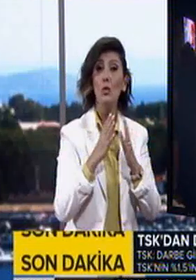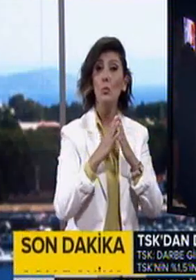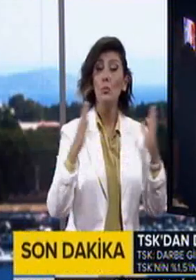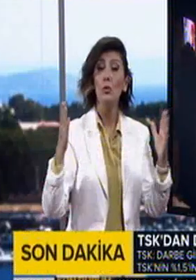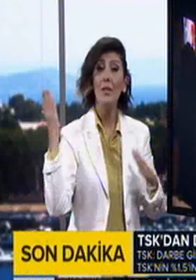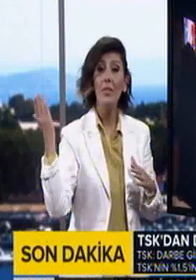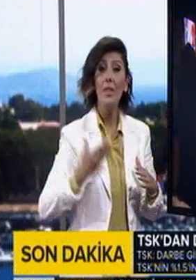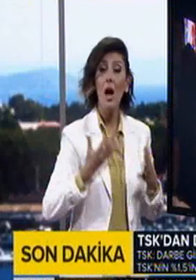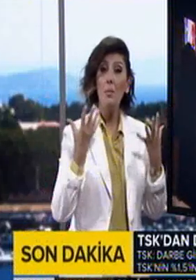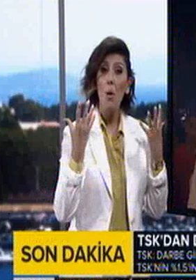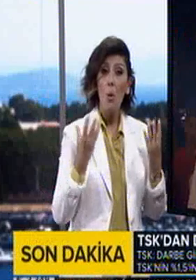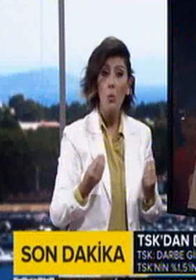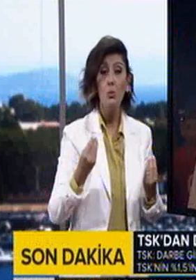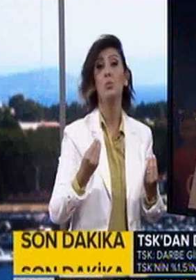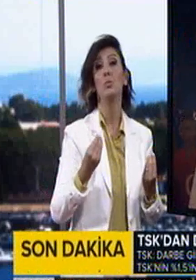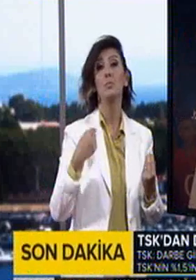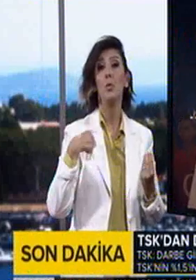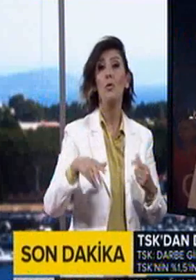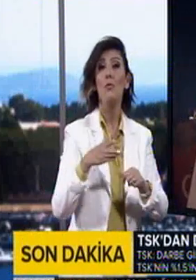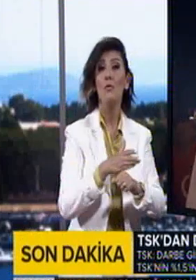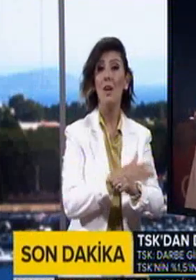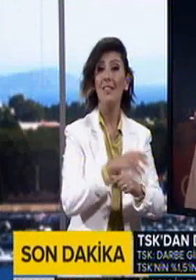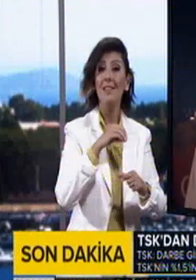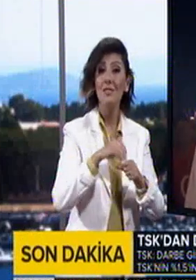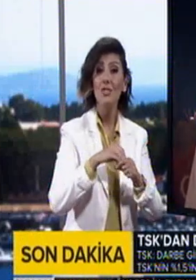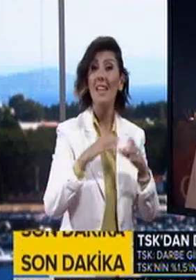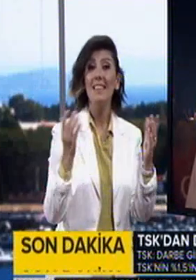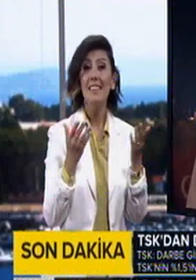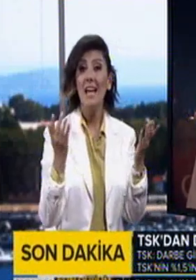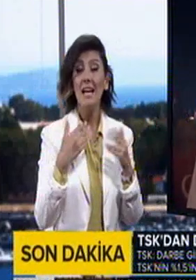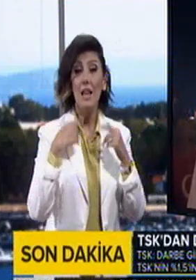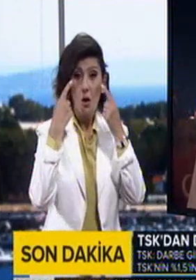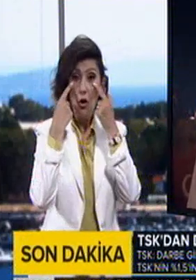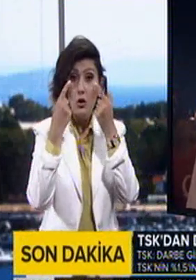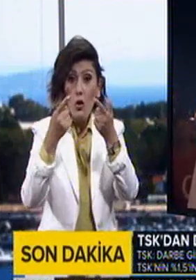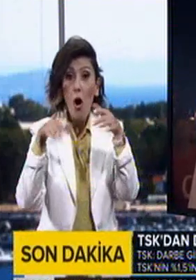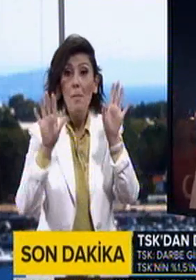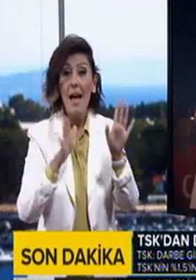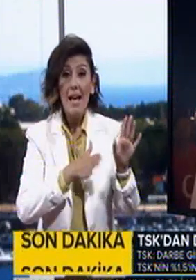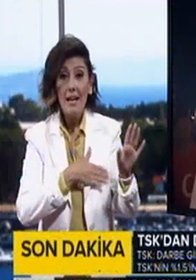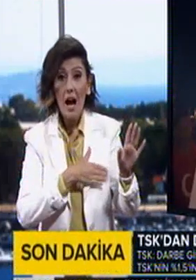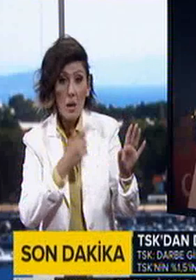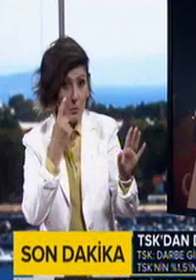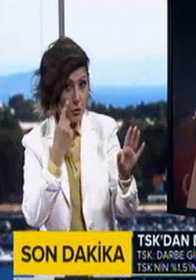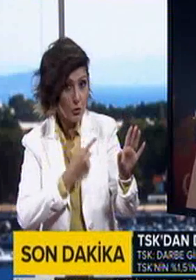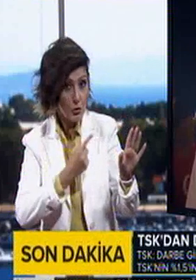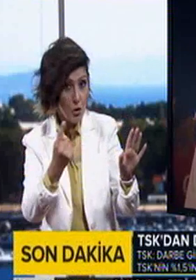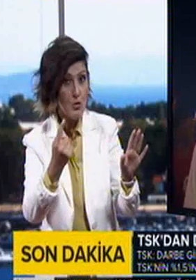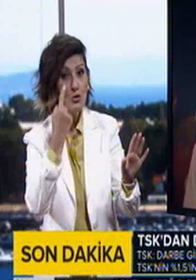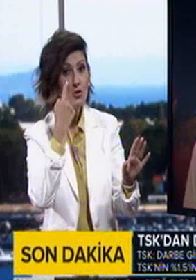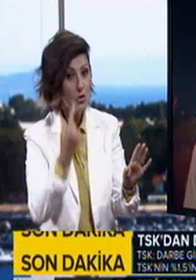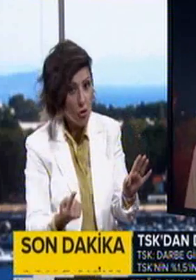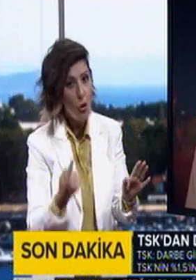büyük bir darbe oldu. Biz bu vatan uğruna her ne kadar görmesek de kalp gözümüzde gördüğümüze